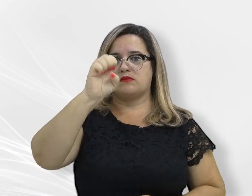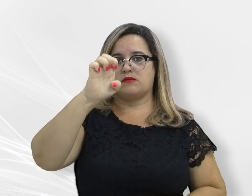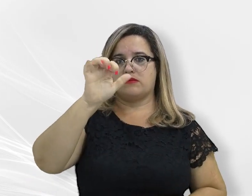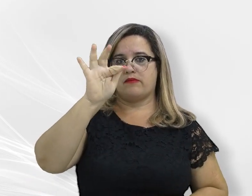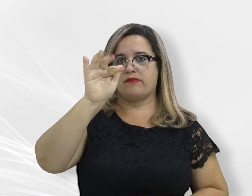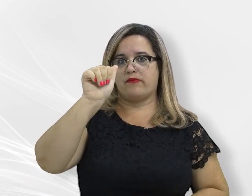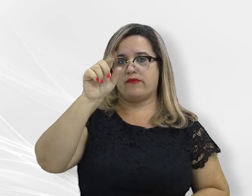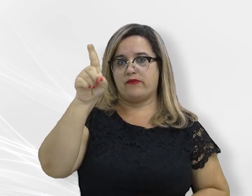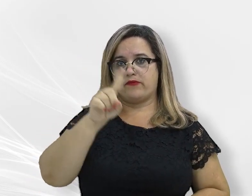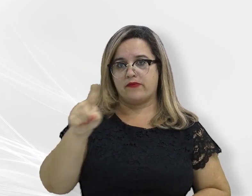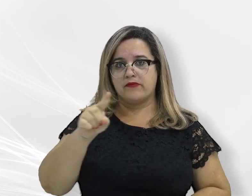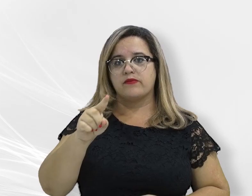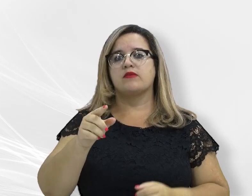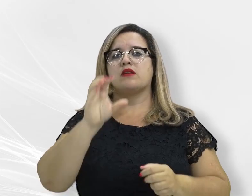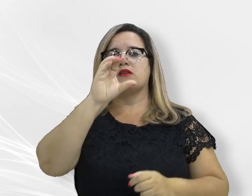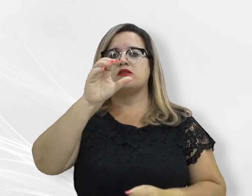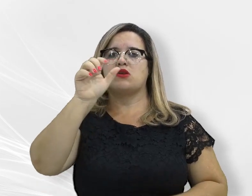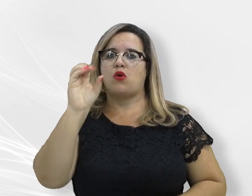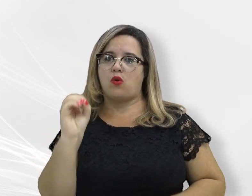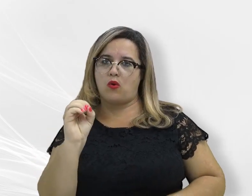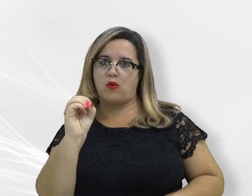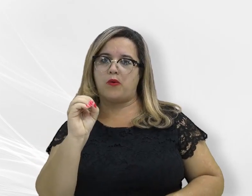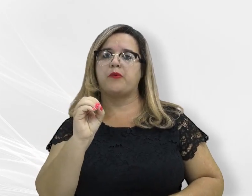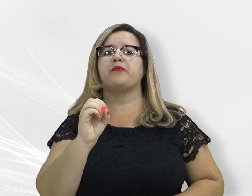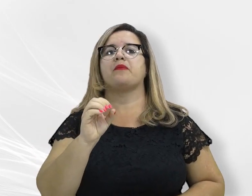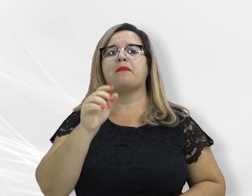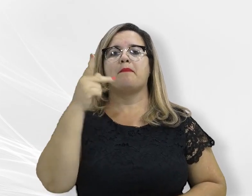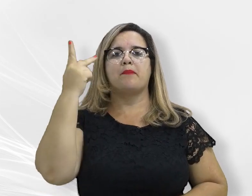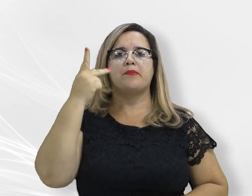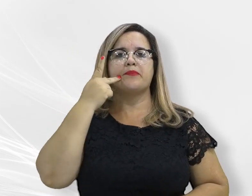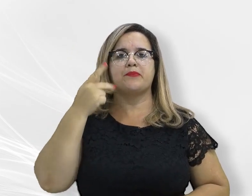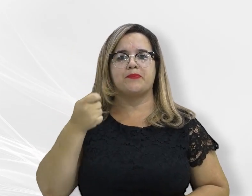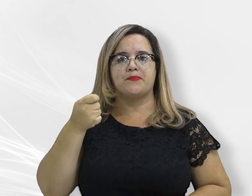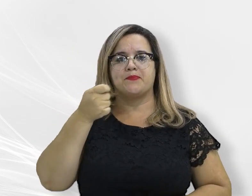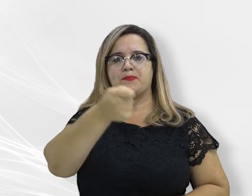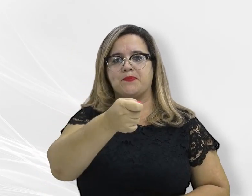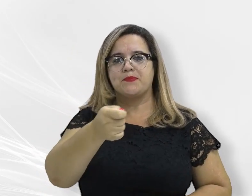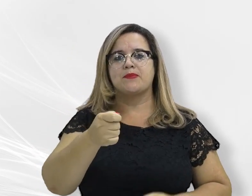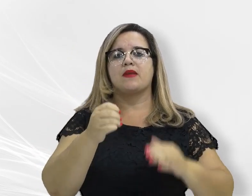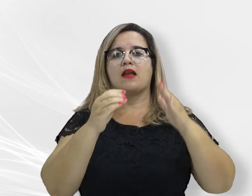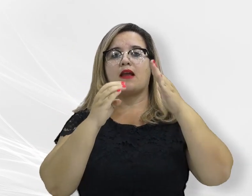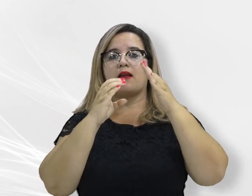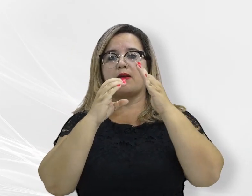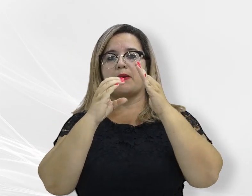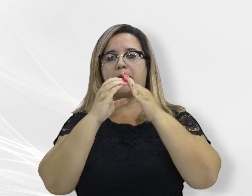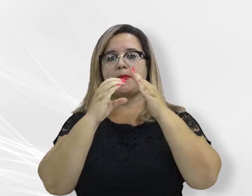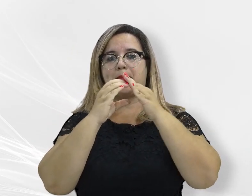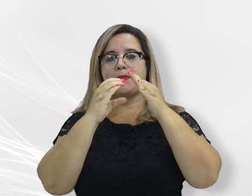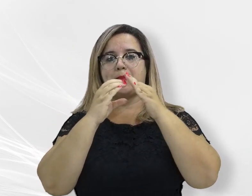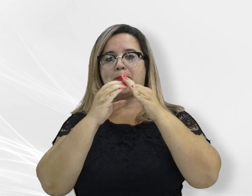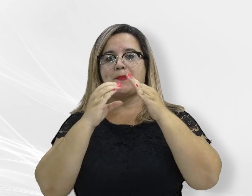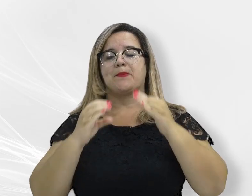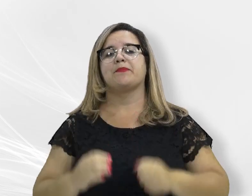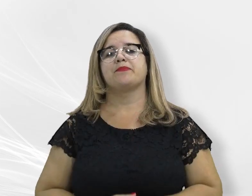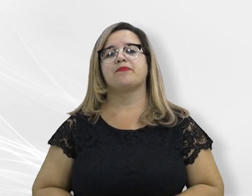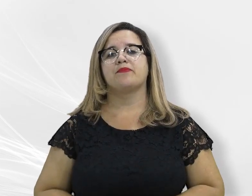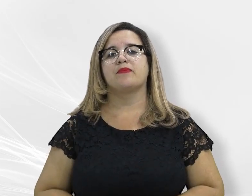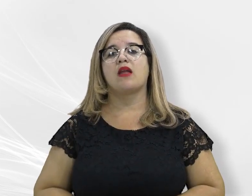Controladoria-Geral do Estado, Procuradoria-Geral do Estado e Casa Civil. O Delegado-Geral Adjunto da Polícia Civil,